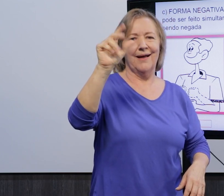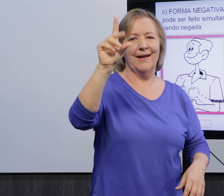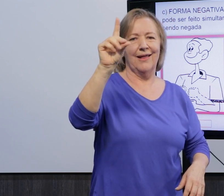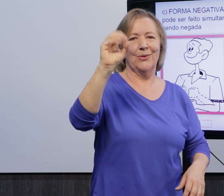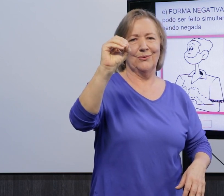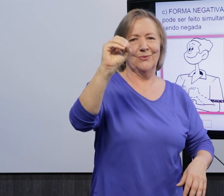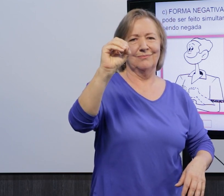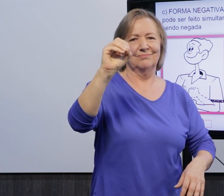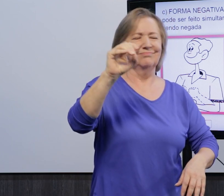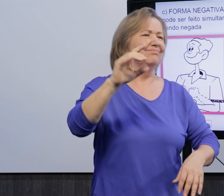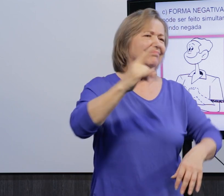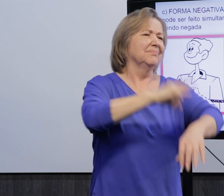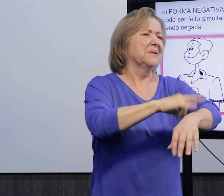Ah, o banheiro está ocupado.